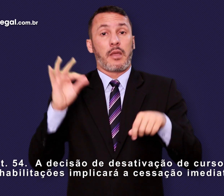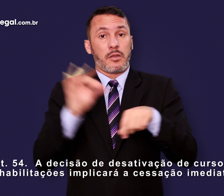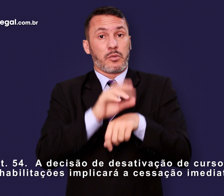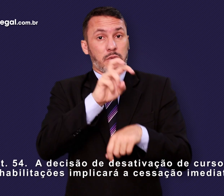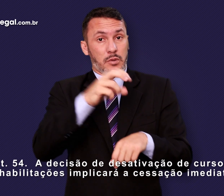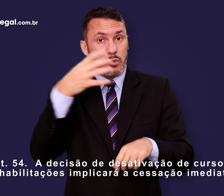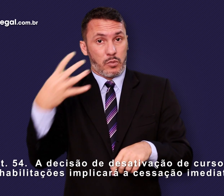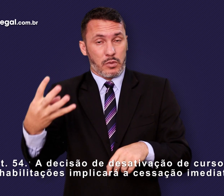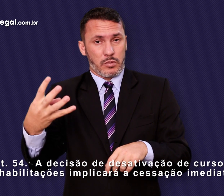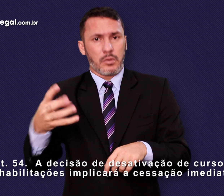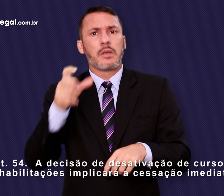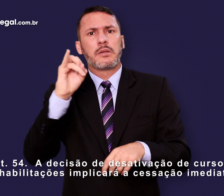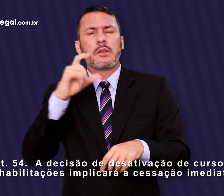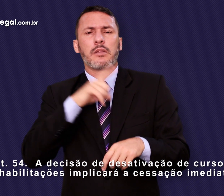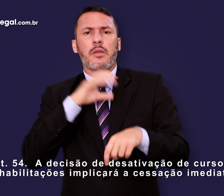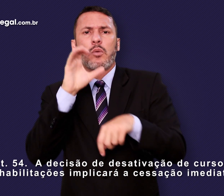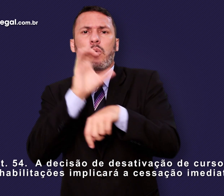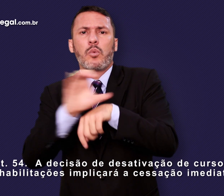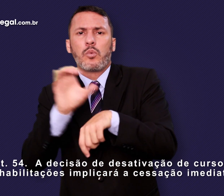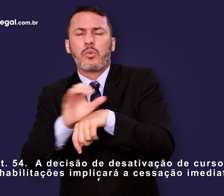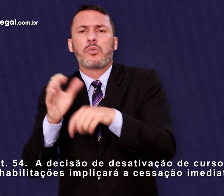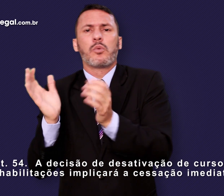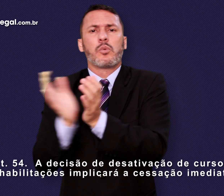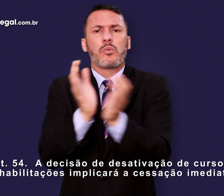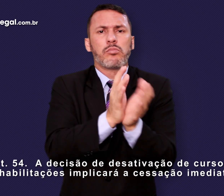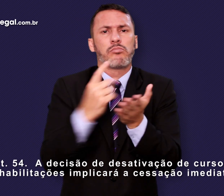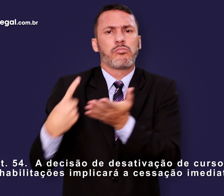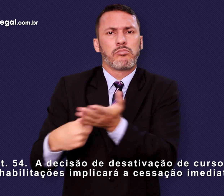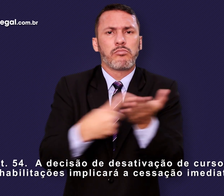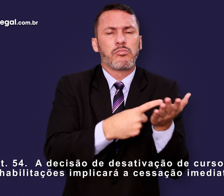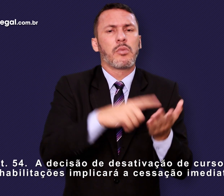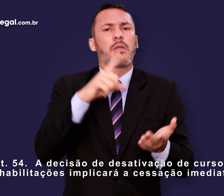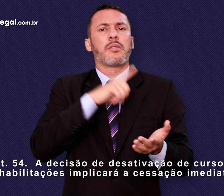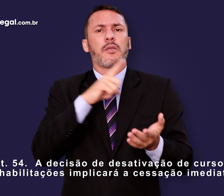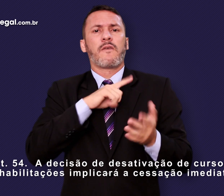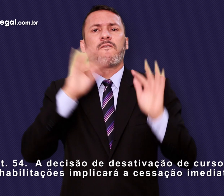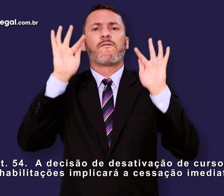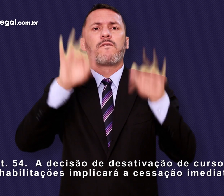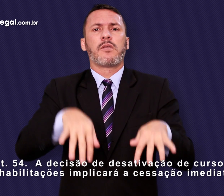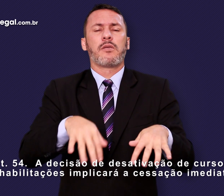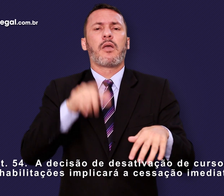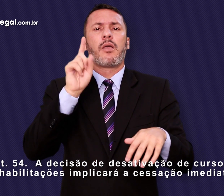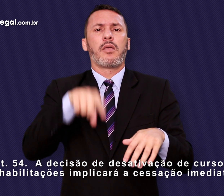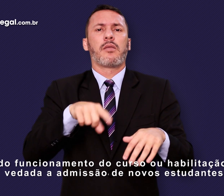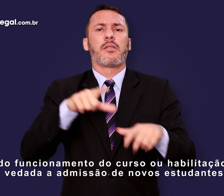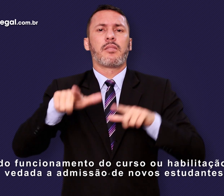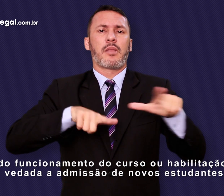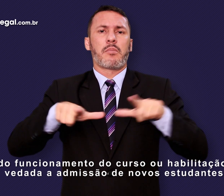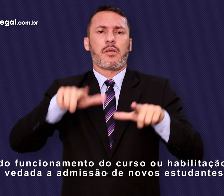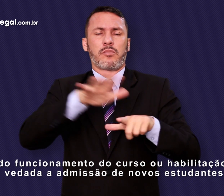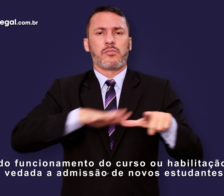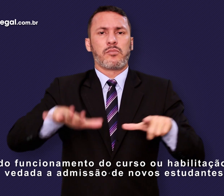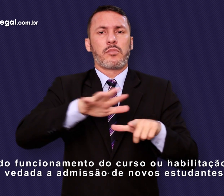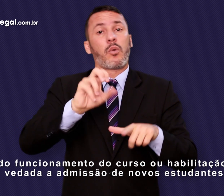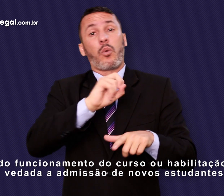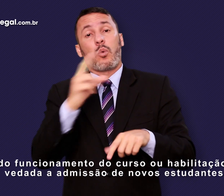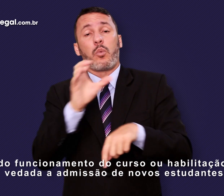decisão de desativação de cursos e habilitações implicará a cessação imediata do funcionamento do curso ou